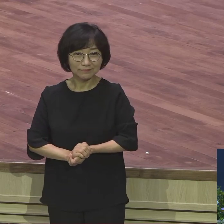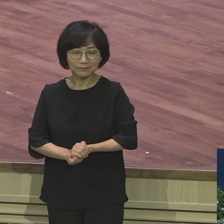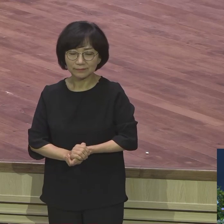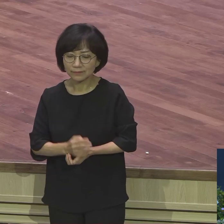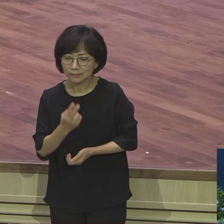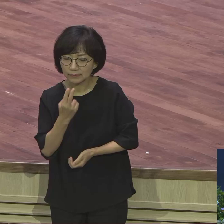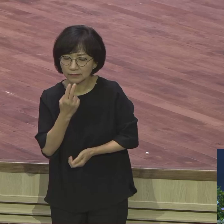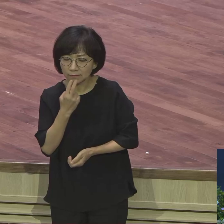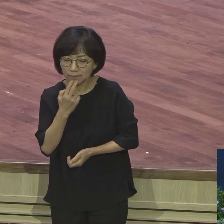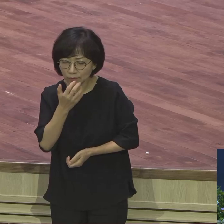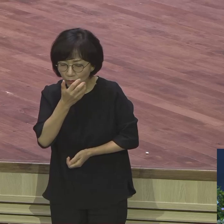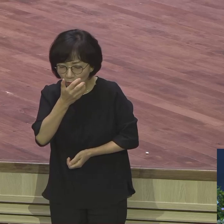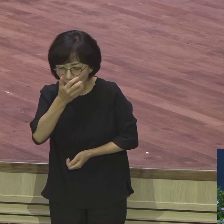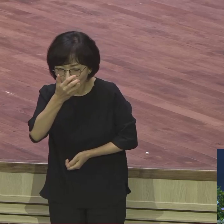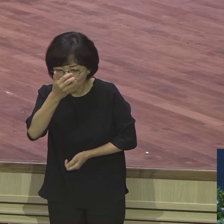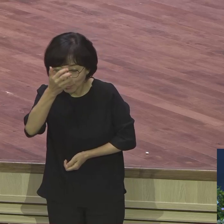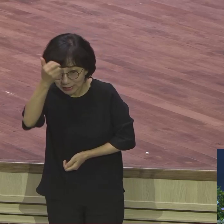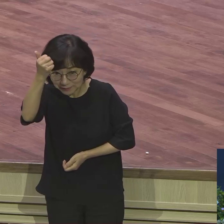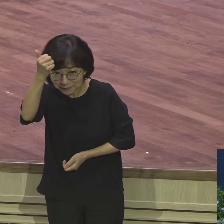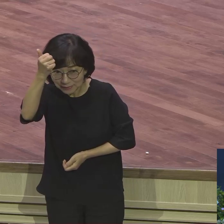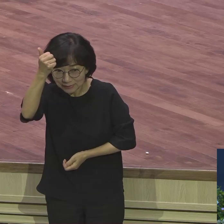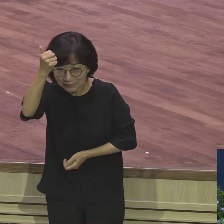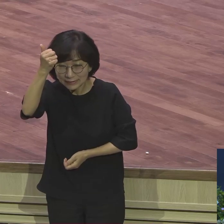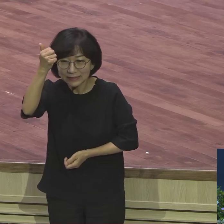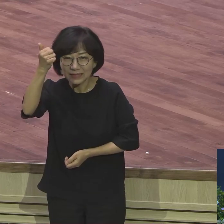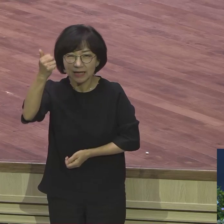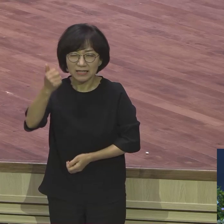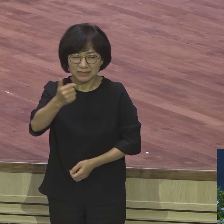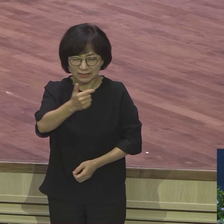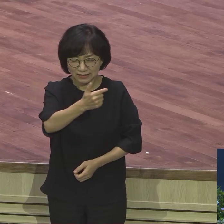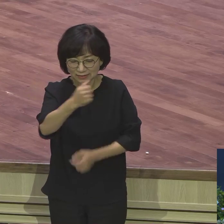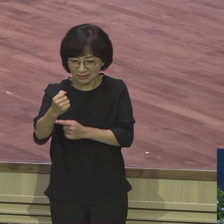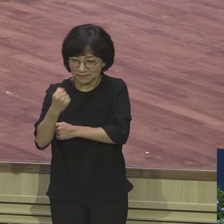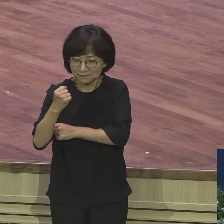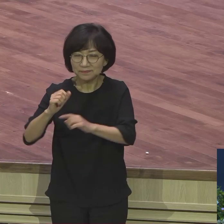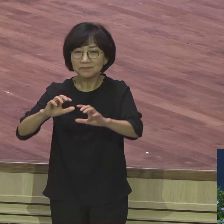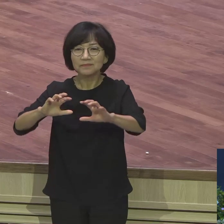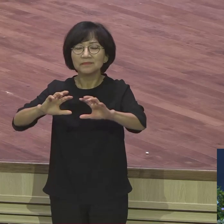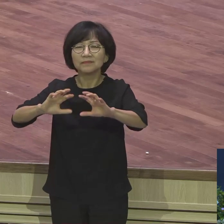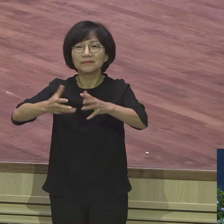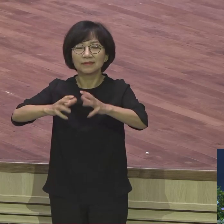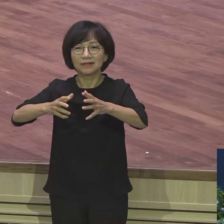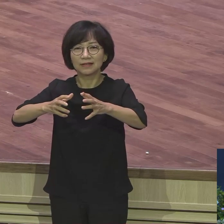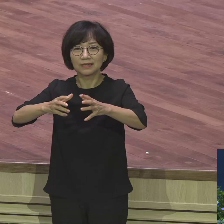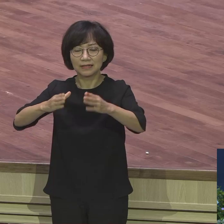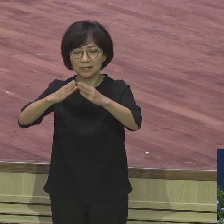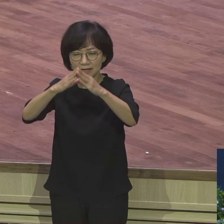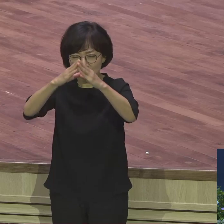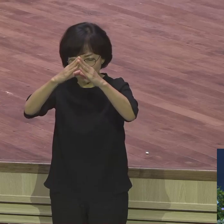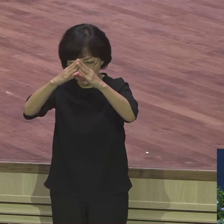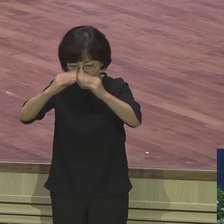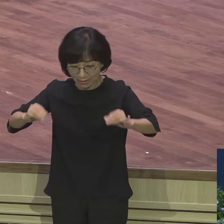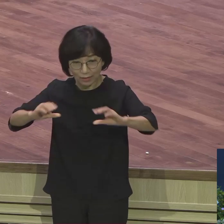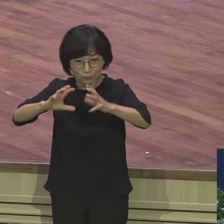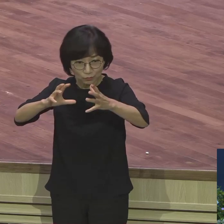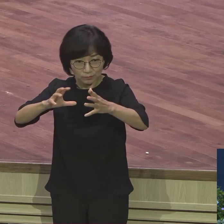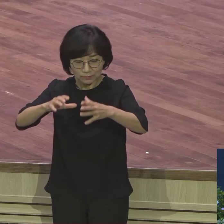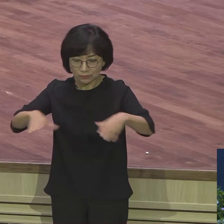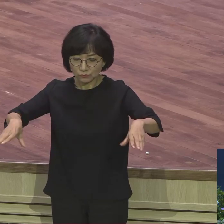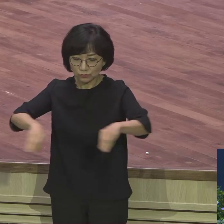당대 최강대국 요셉이 장차 택 최강대국 애급의 총리 애급의 총리가